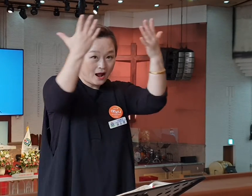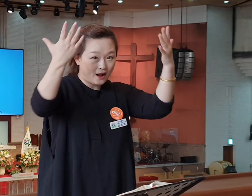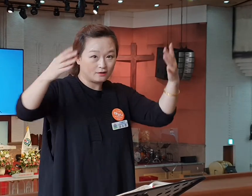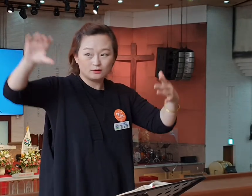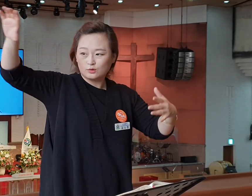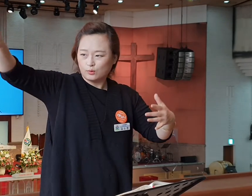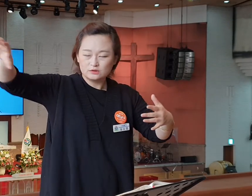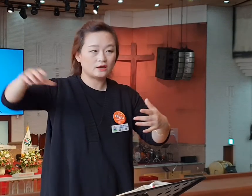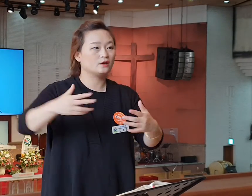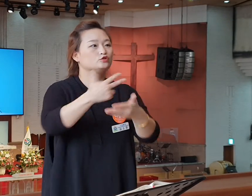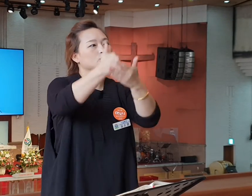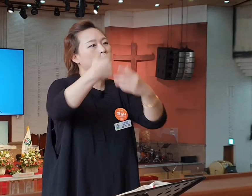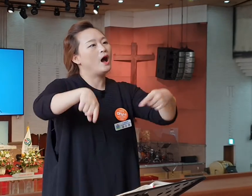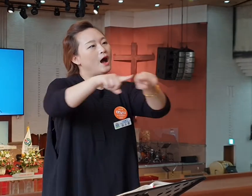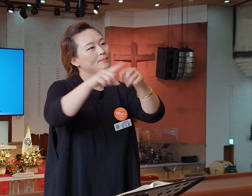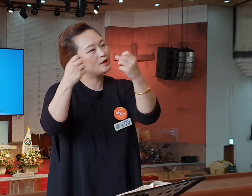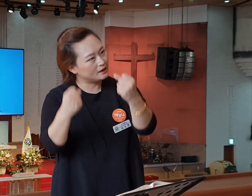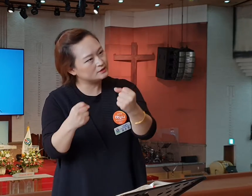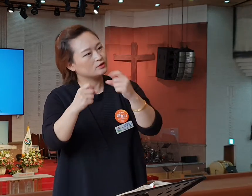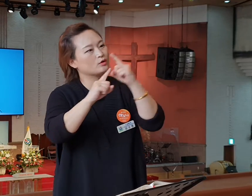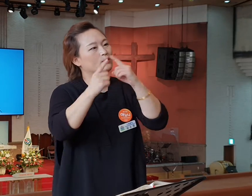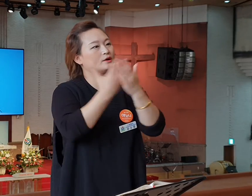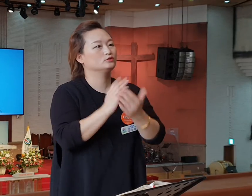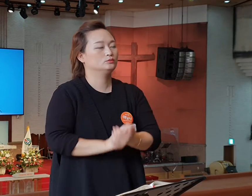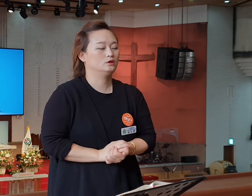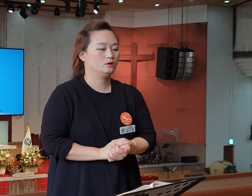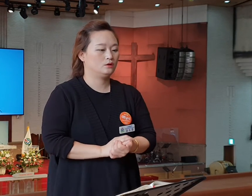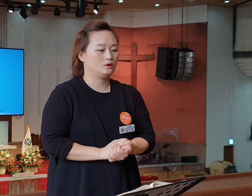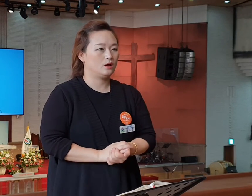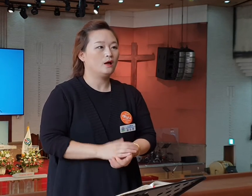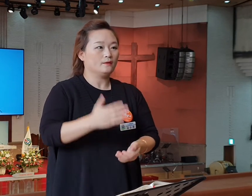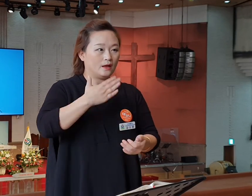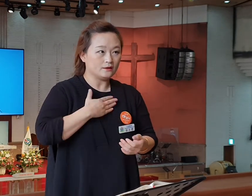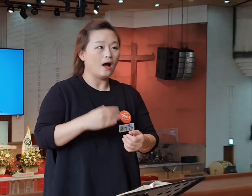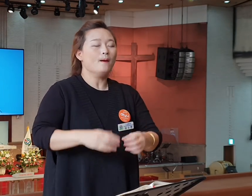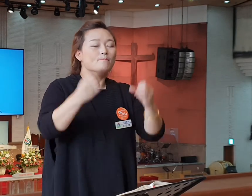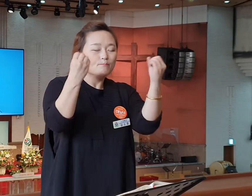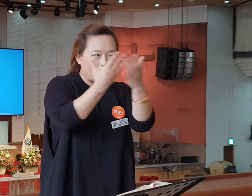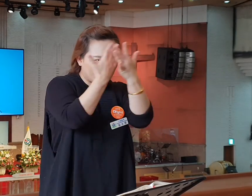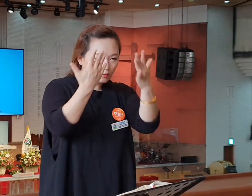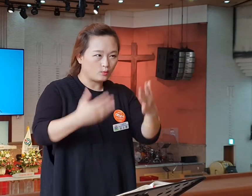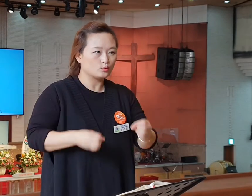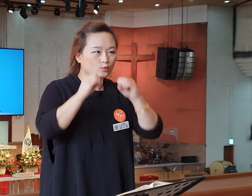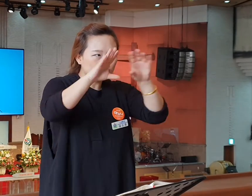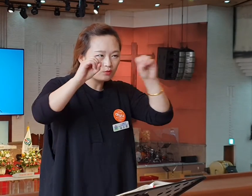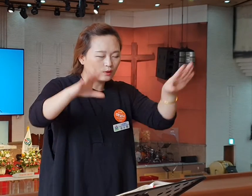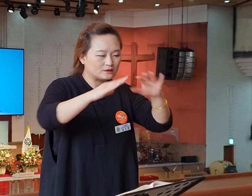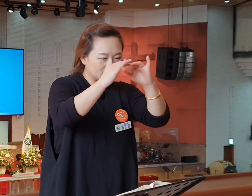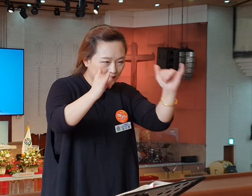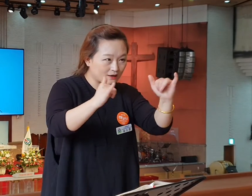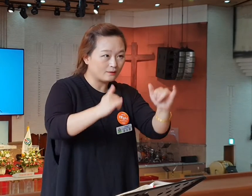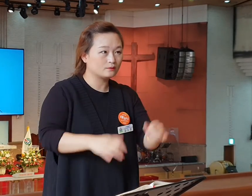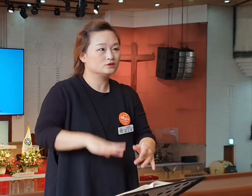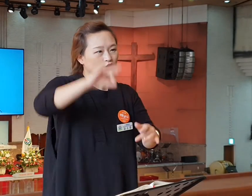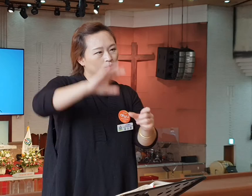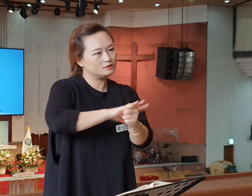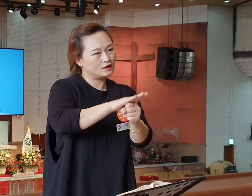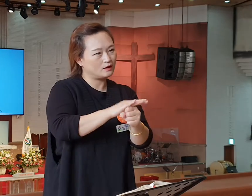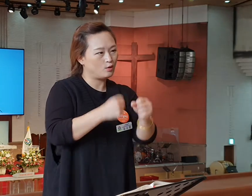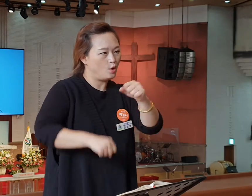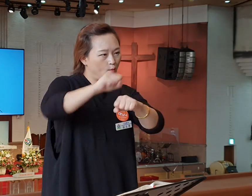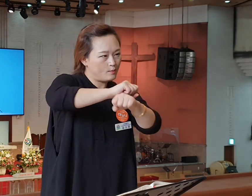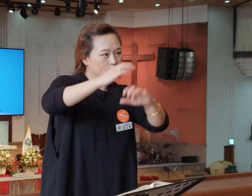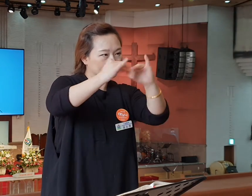함께한다는 겁니다. 나는 그 교회에 있을 거다. 나는 그런 이들과 함께할 거다. 오늘 설교의 제목은 더 깊고 큰 은혜,